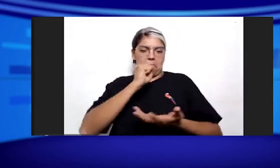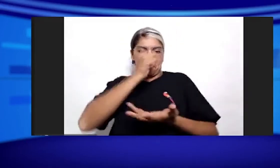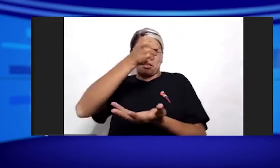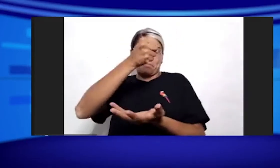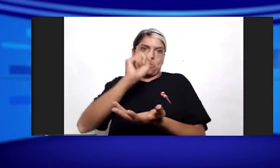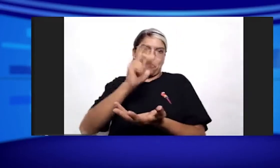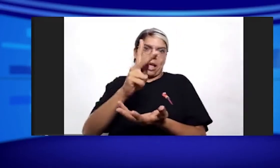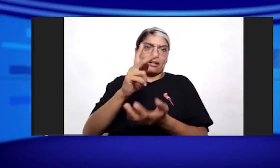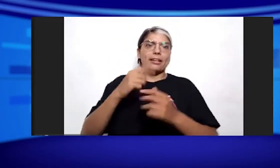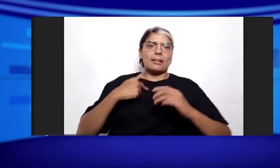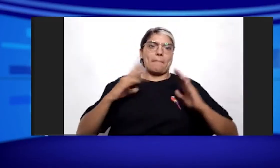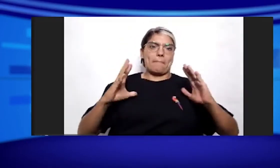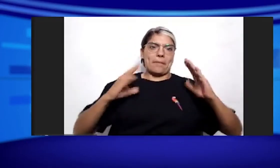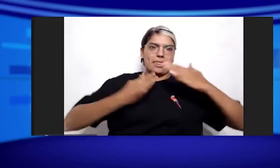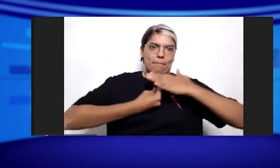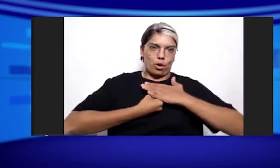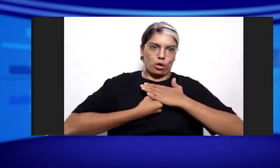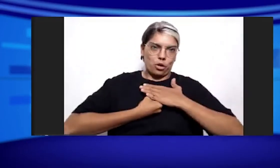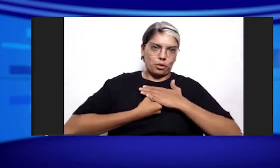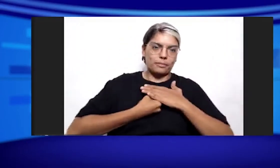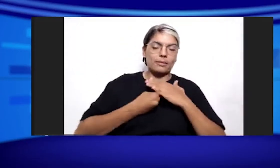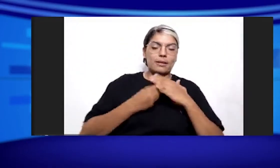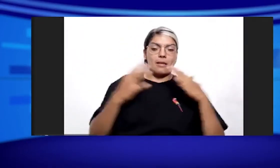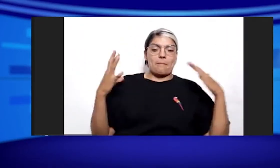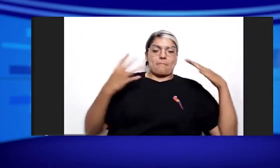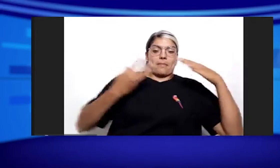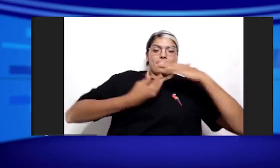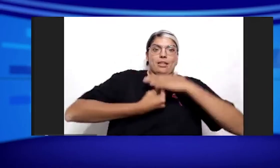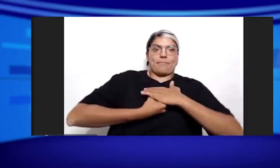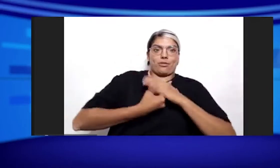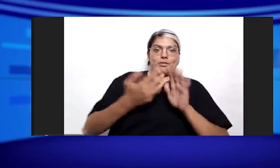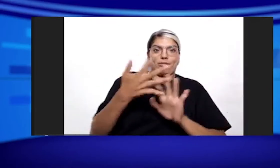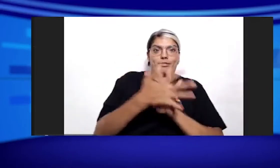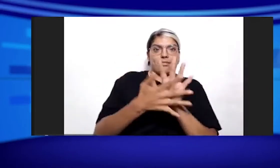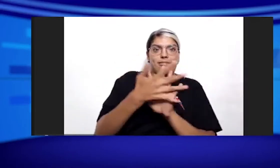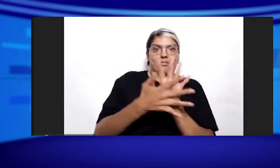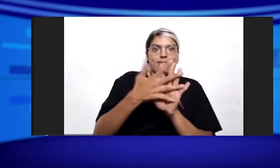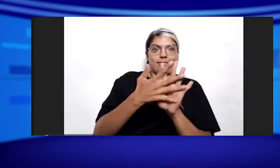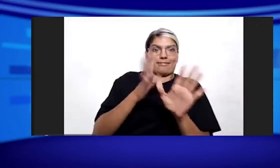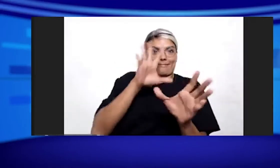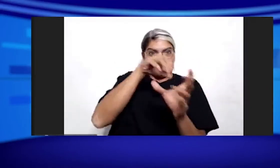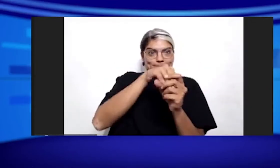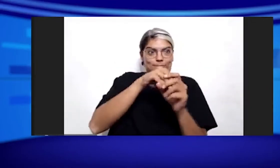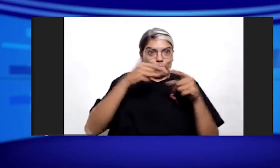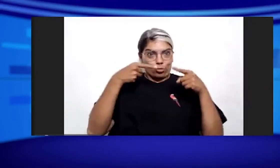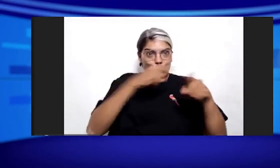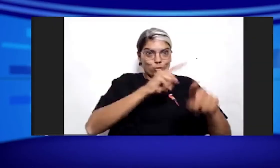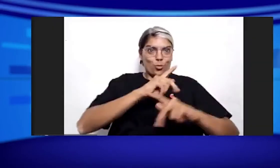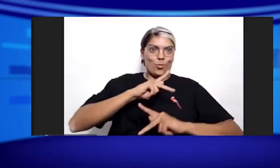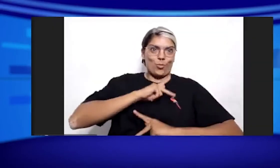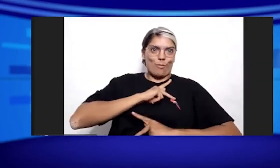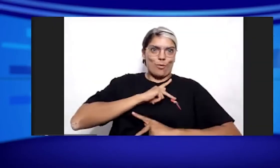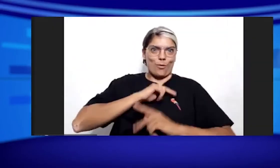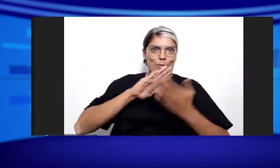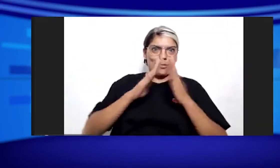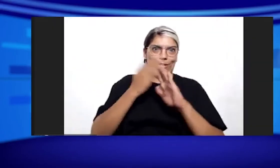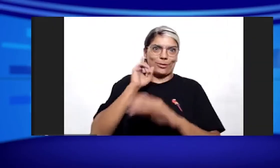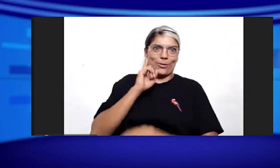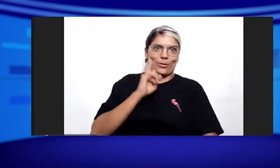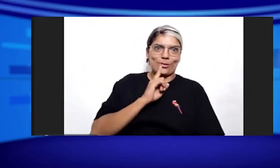Sabiendo que es un patrimonio, sí, esta seña también es aplicable y la lengua de señas es uno de